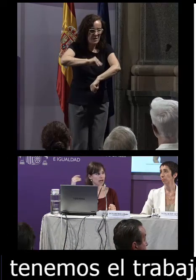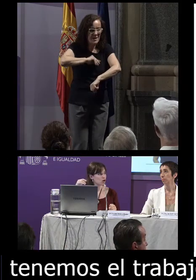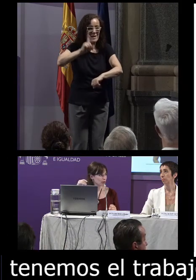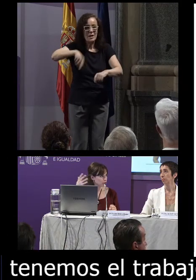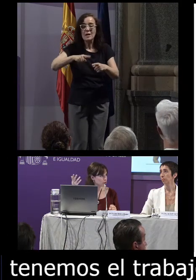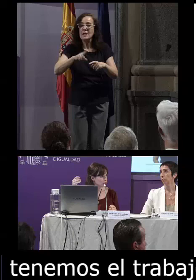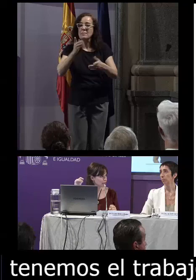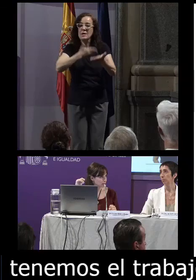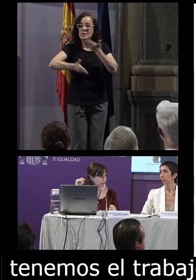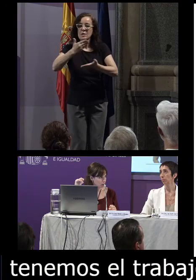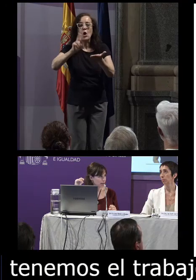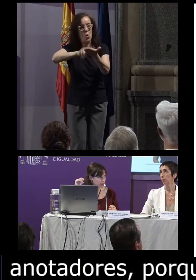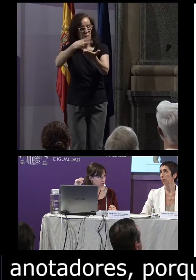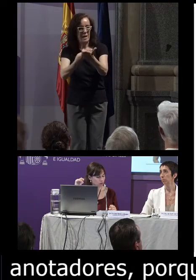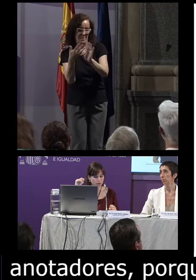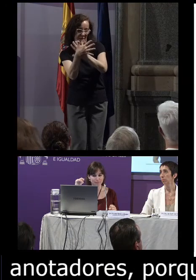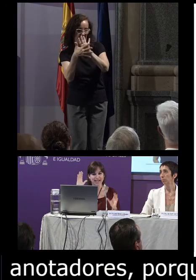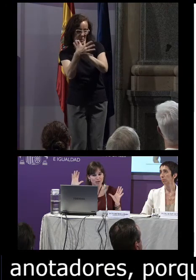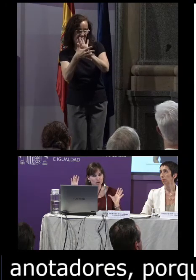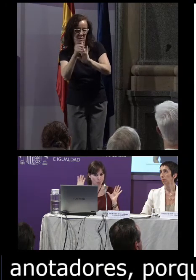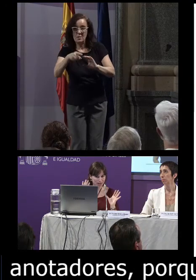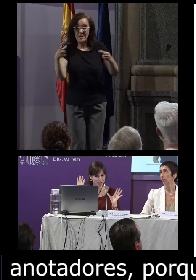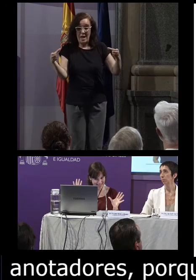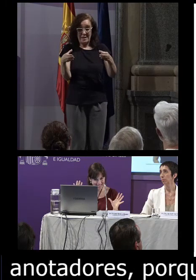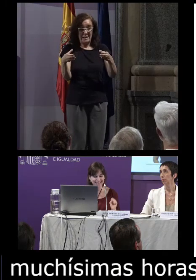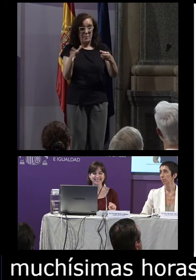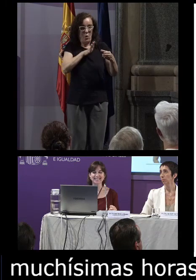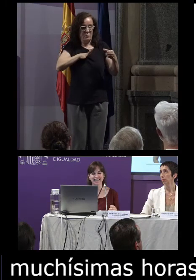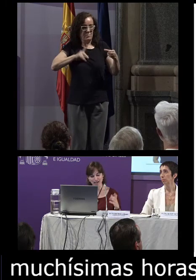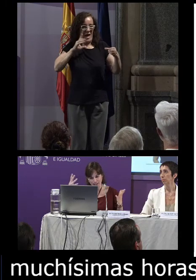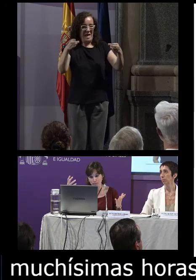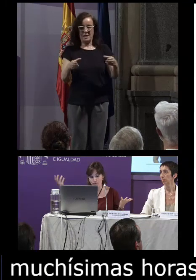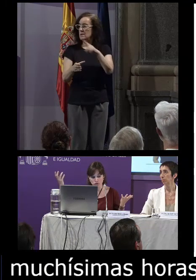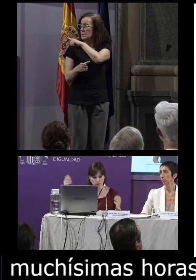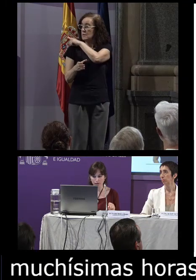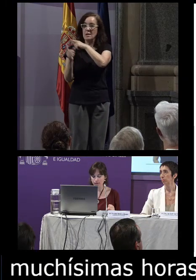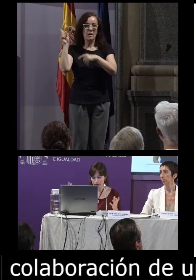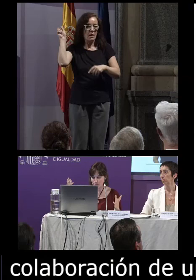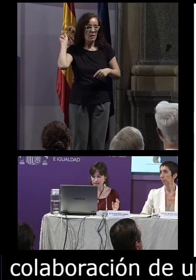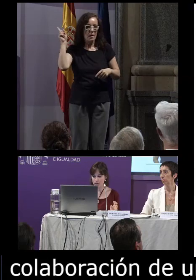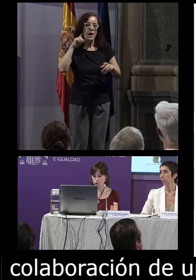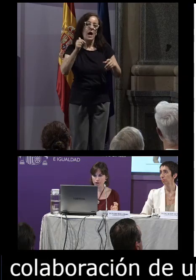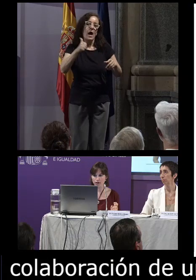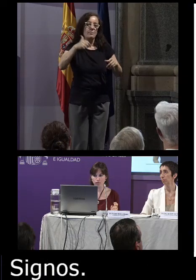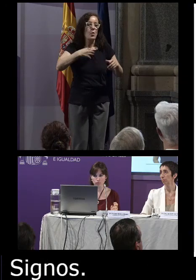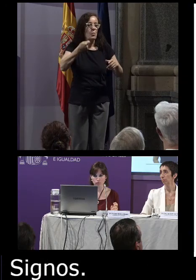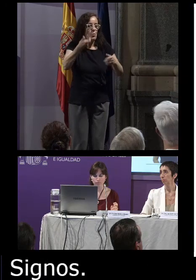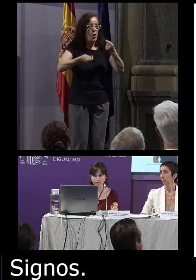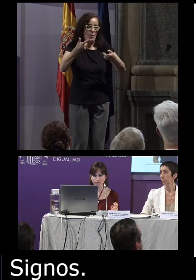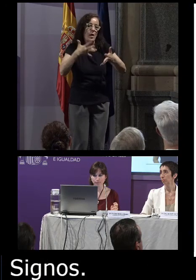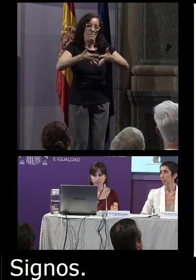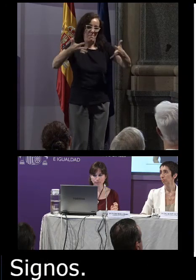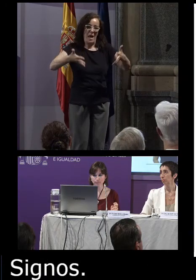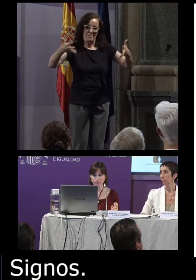la colaboración de un intérprete de lengua de signos el equipo de momento es este y esperamos ampliarlo en el futuro